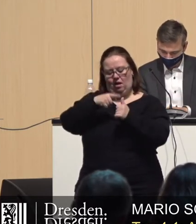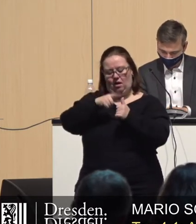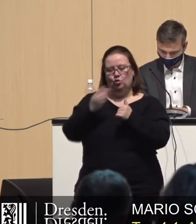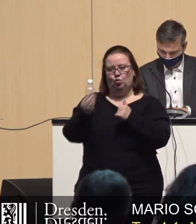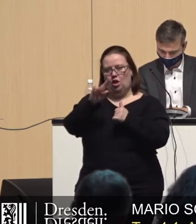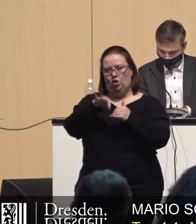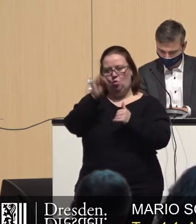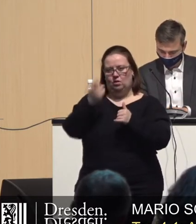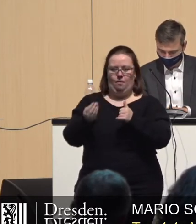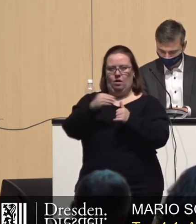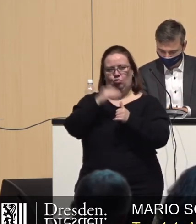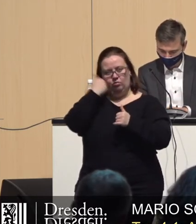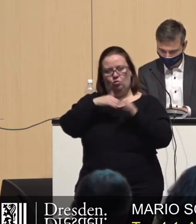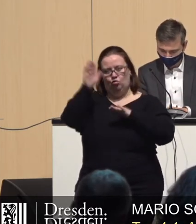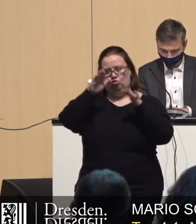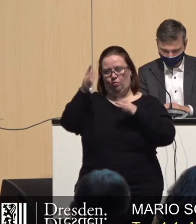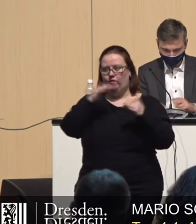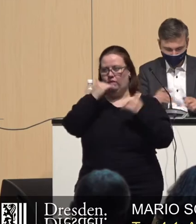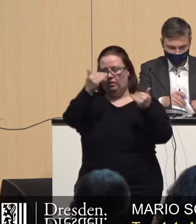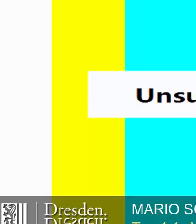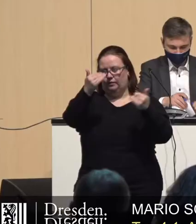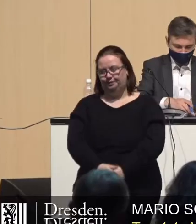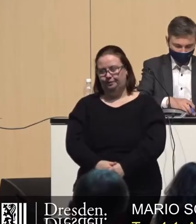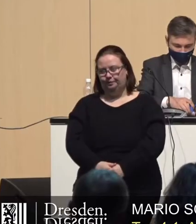zusätzliche Ausnahme. Und ich bitte alle um Zustimmung. Vielen Dank.